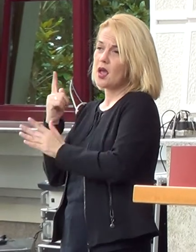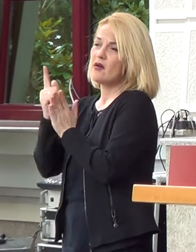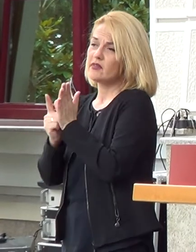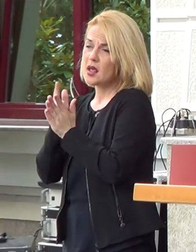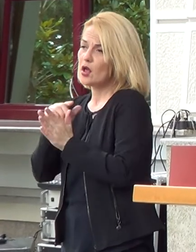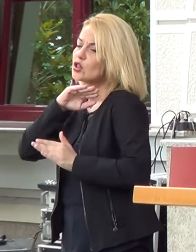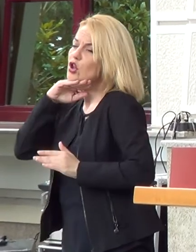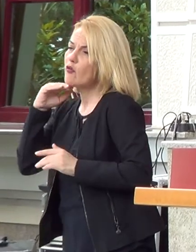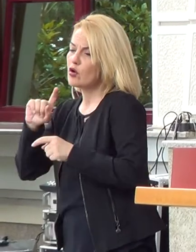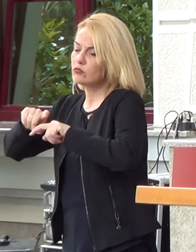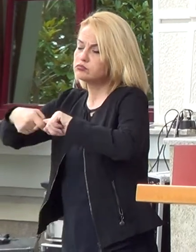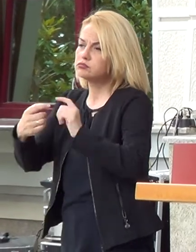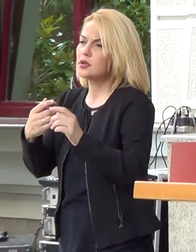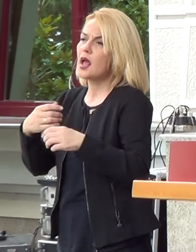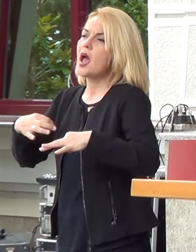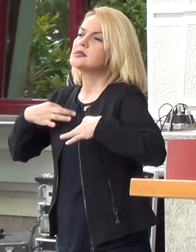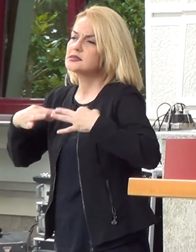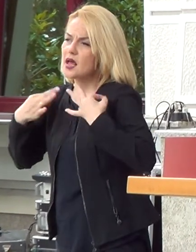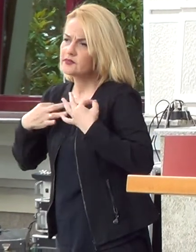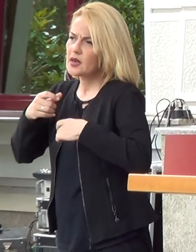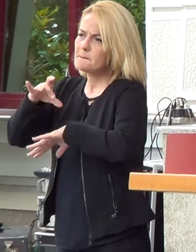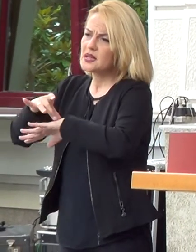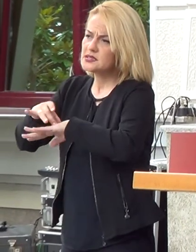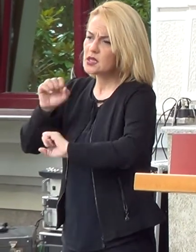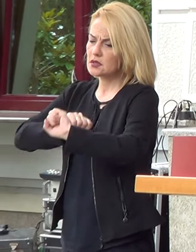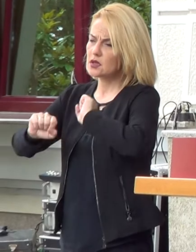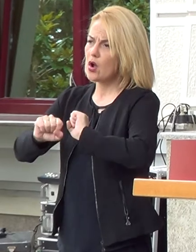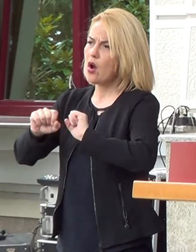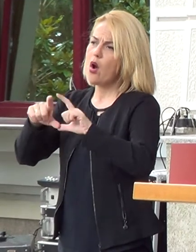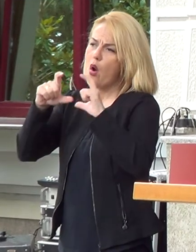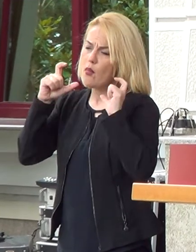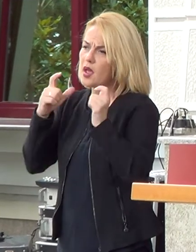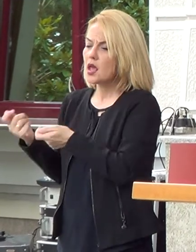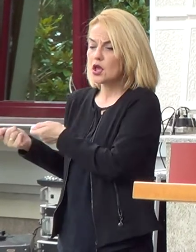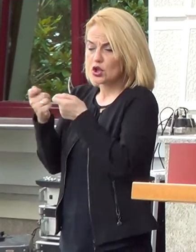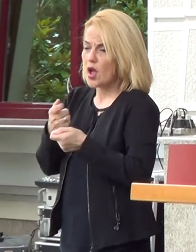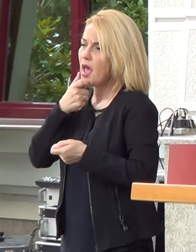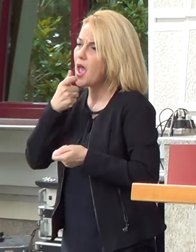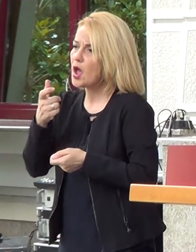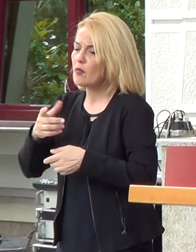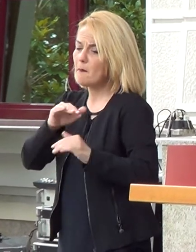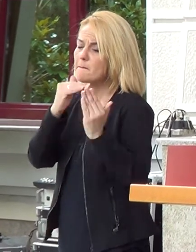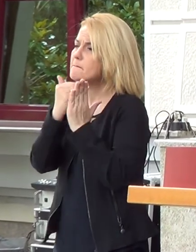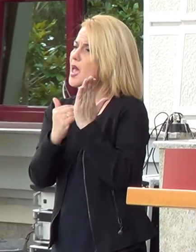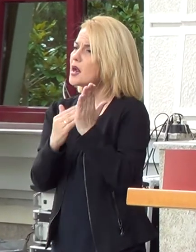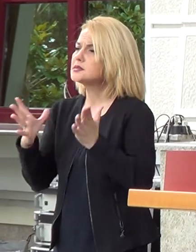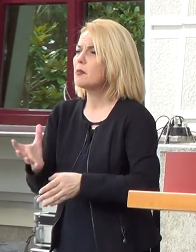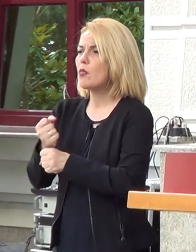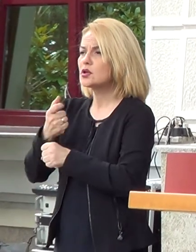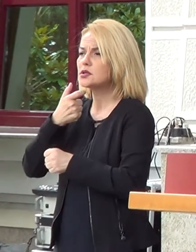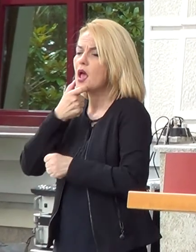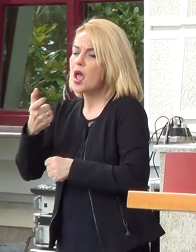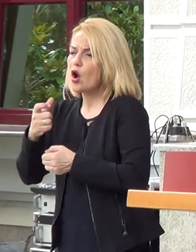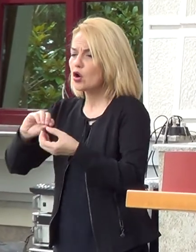доволни количини на медицинска и заштитна обрема и донесени се економски векли за подршка на националната економија